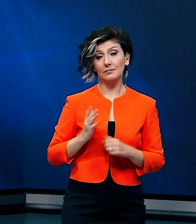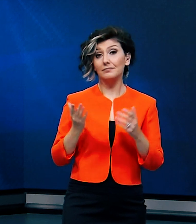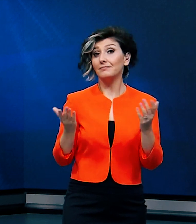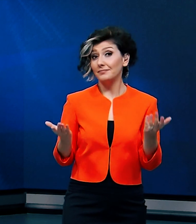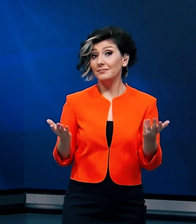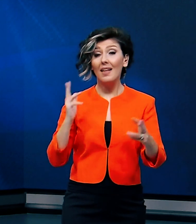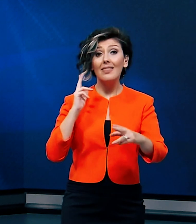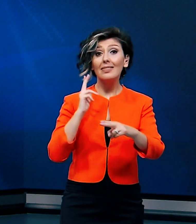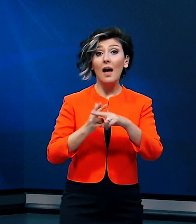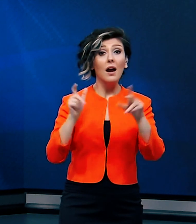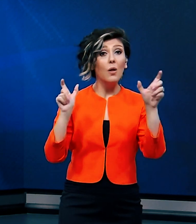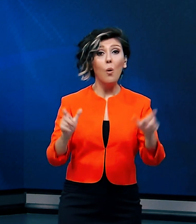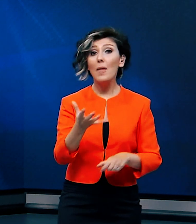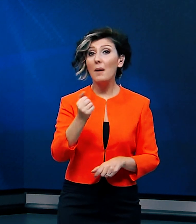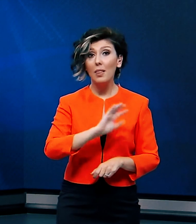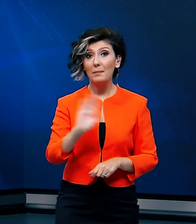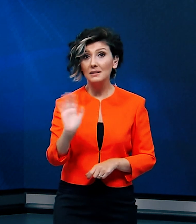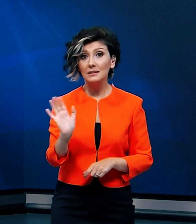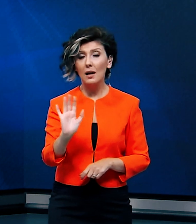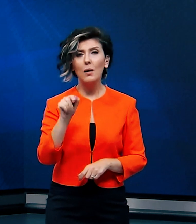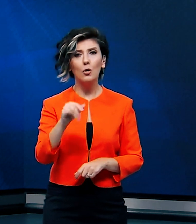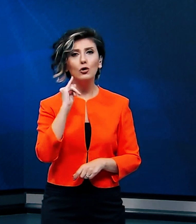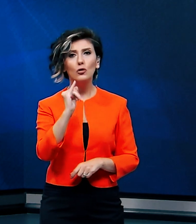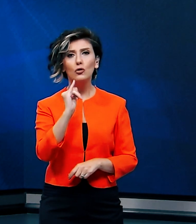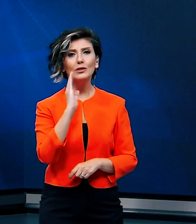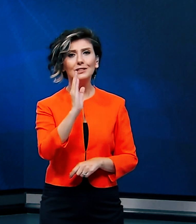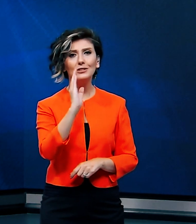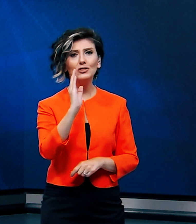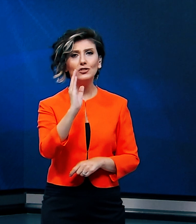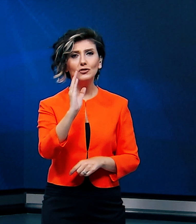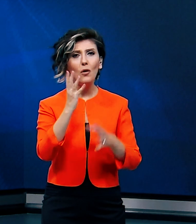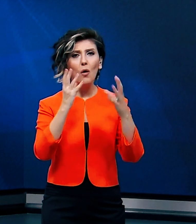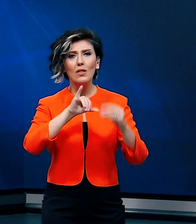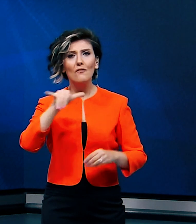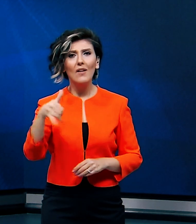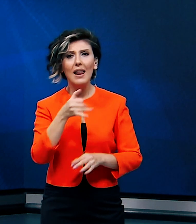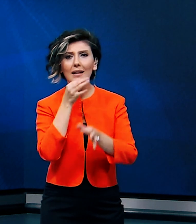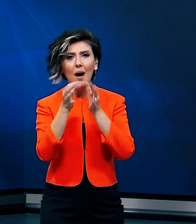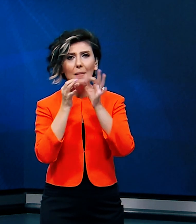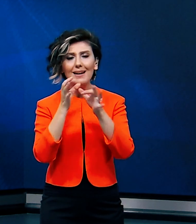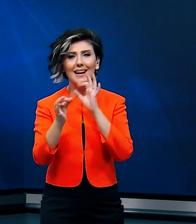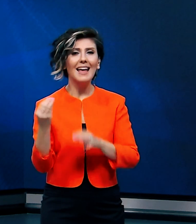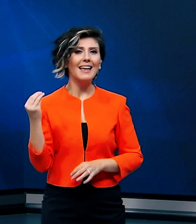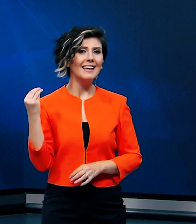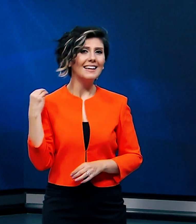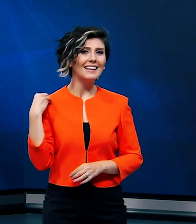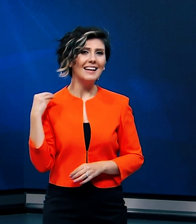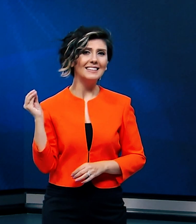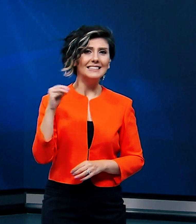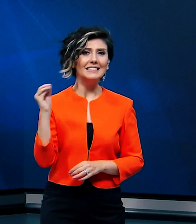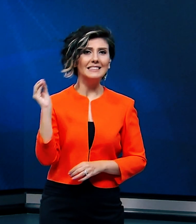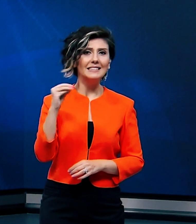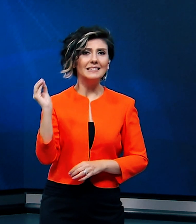Şayet derhal önlem alınmazsa bu kötü gidişin ürünü olan felaket haberlerine yenilerinin